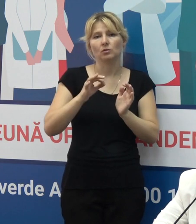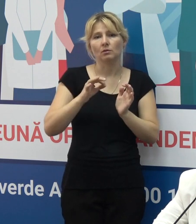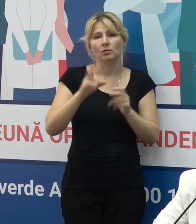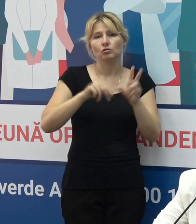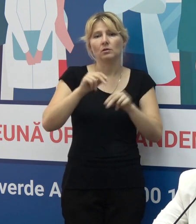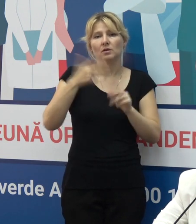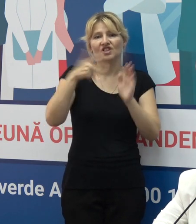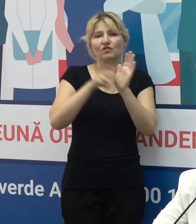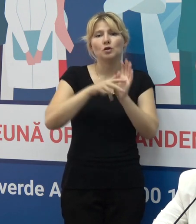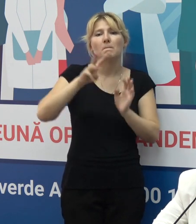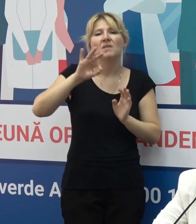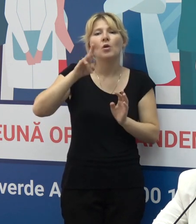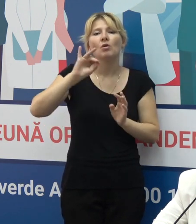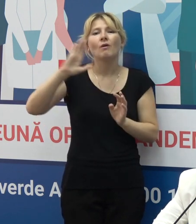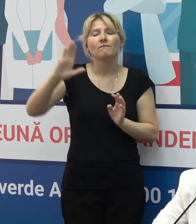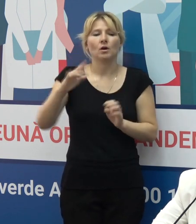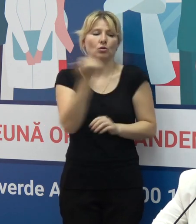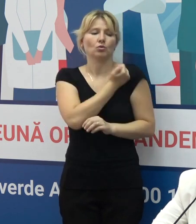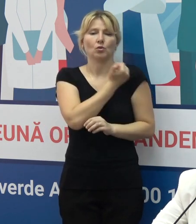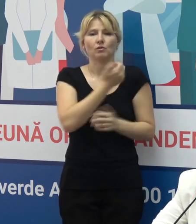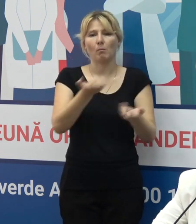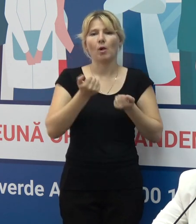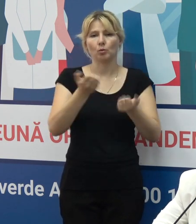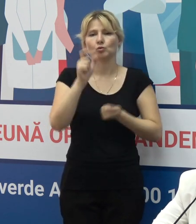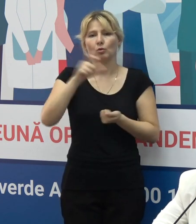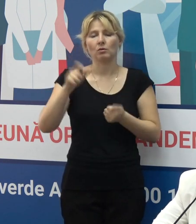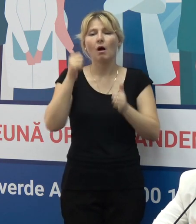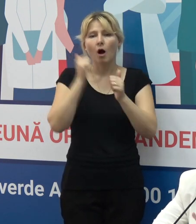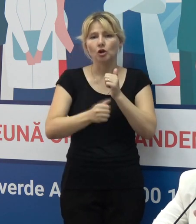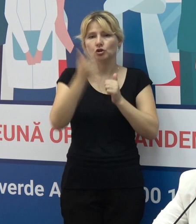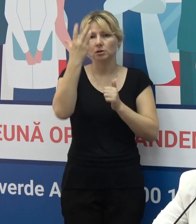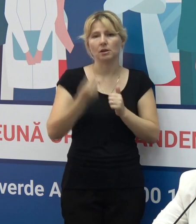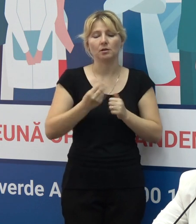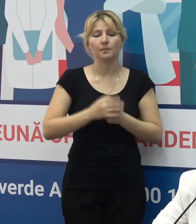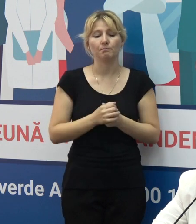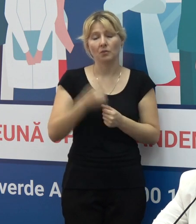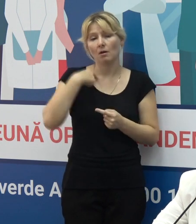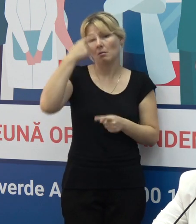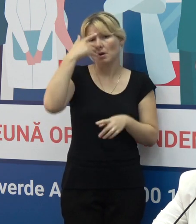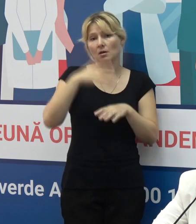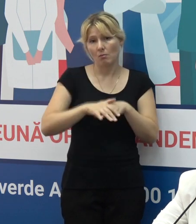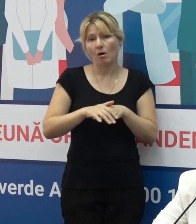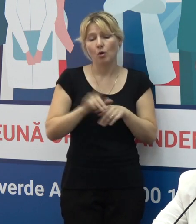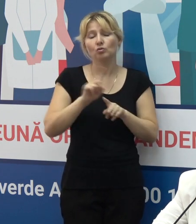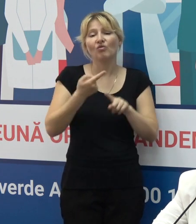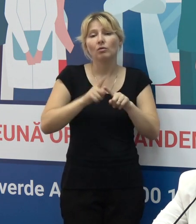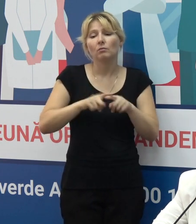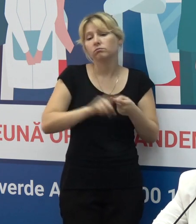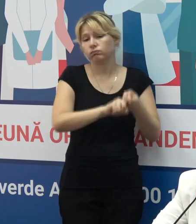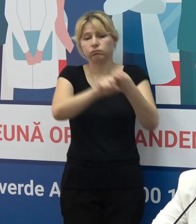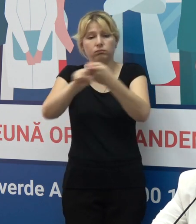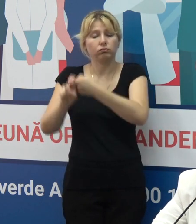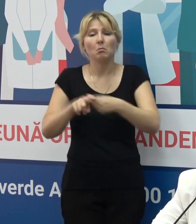de doze de vaccin. Deci, înțelegem acest fenomen, cum este boala COVID